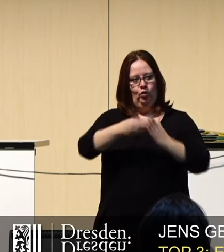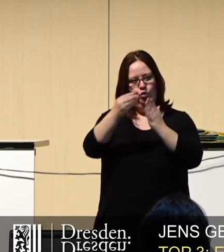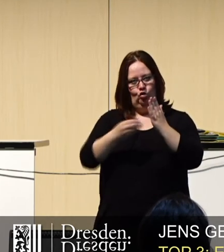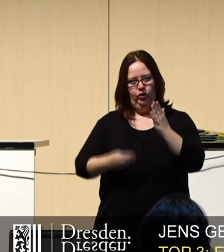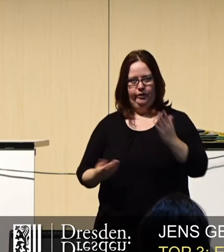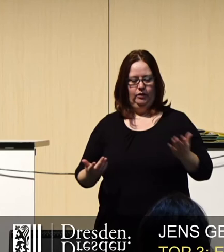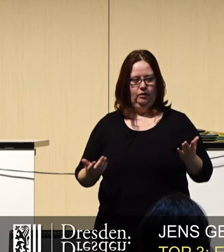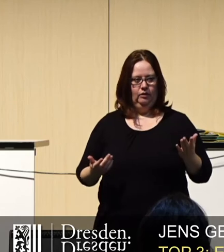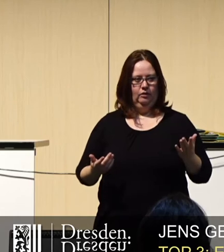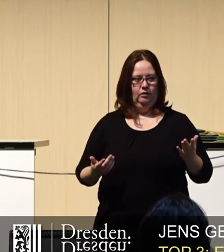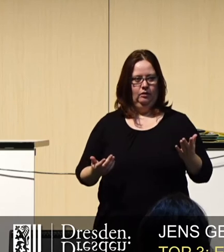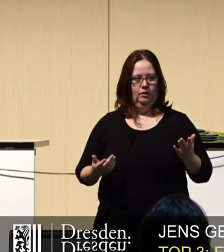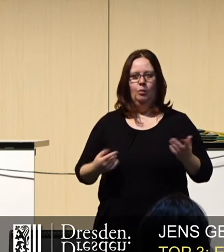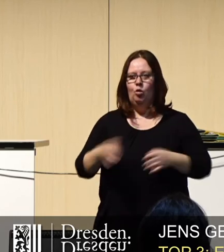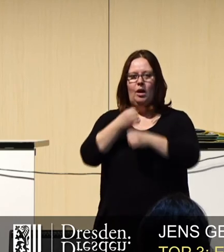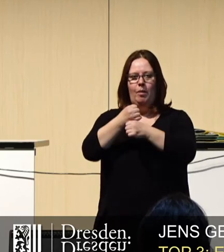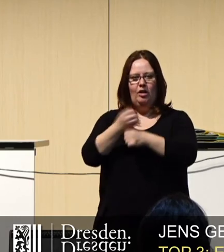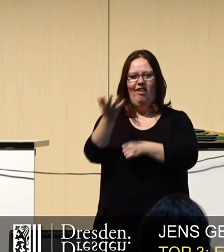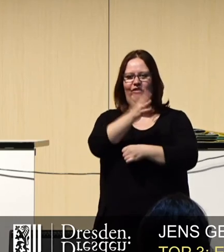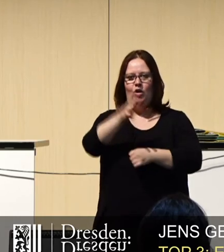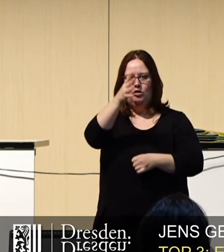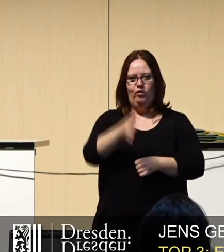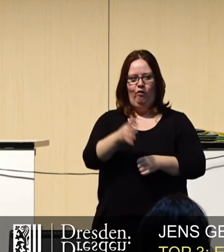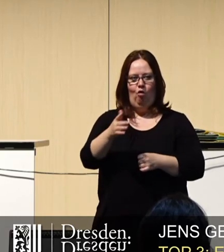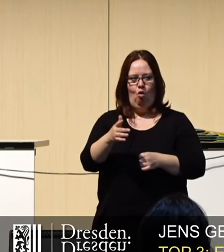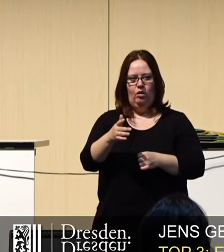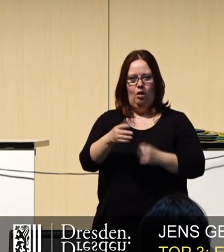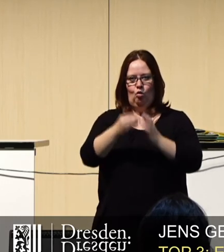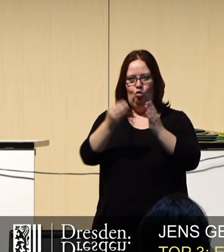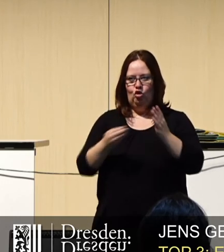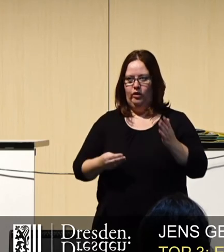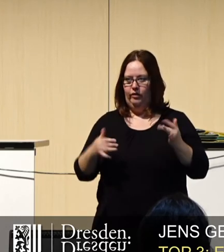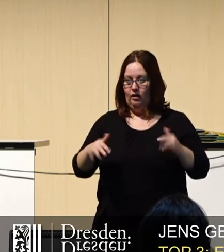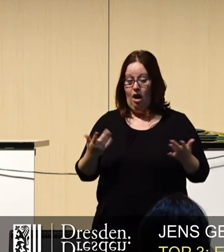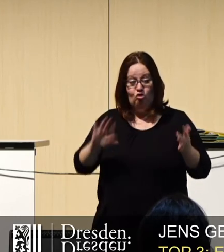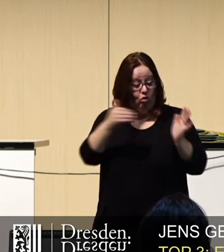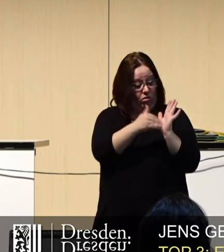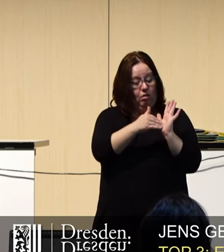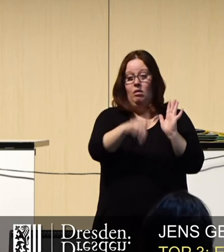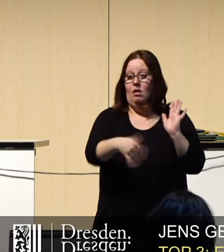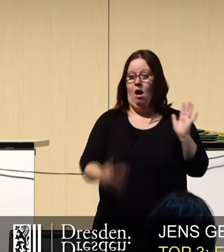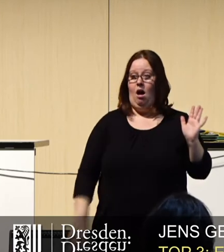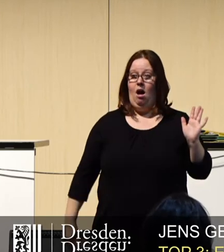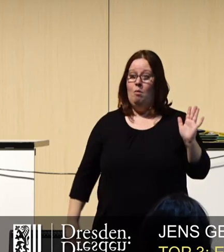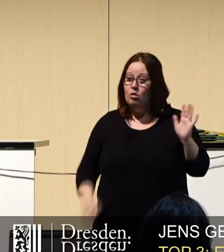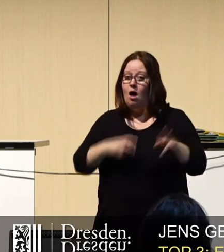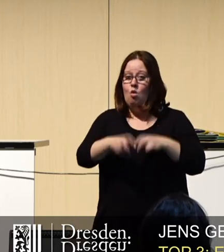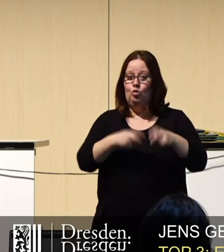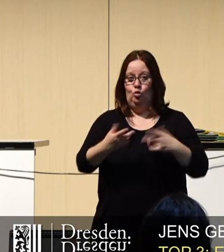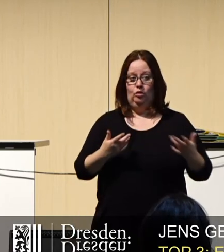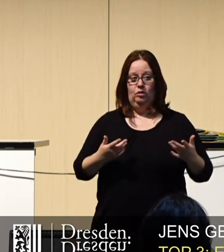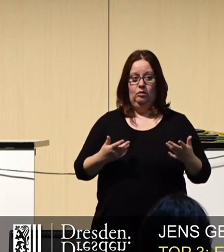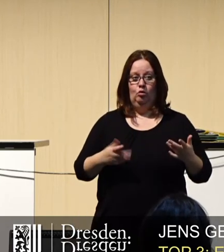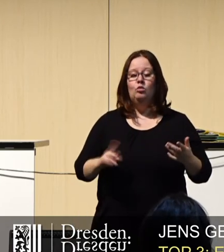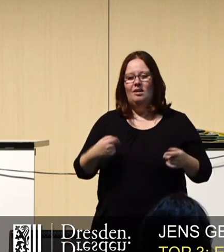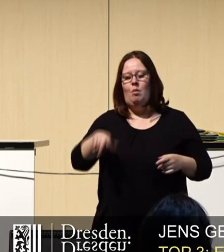zu sammeln. Die Petenten haben 4.500 Unterschriften gesammelt. Die sind schon so weit. Nutzen Sie es doch. Und gleichzeitig